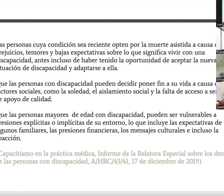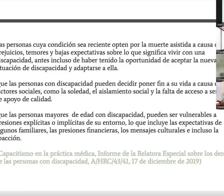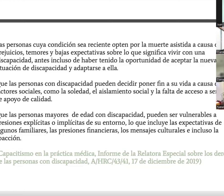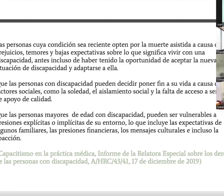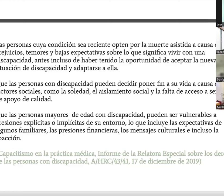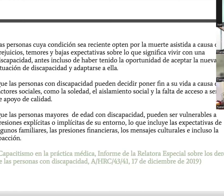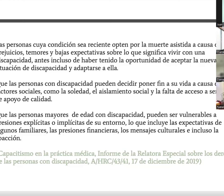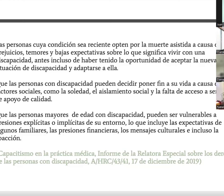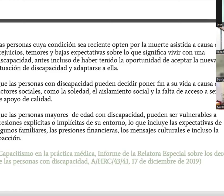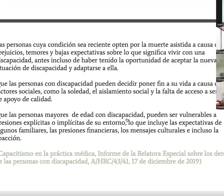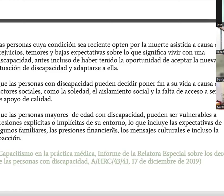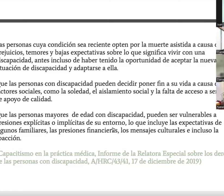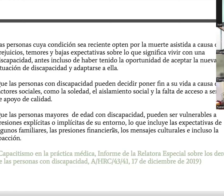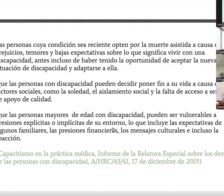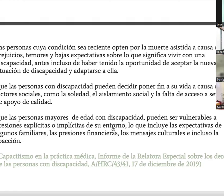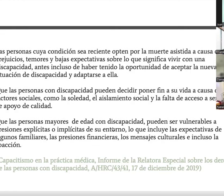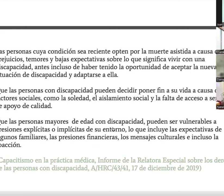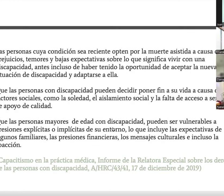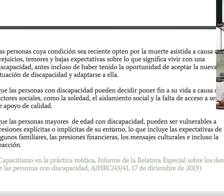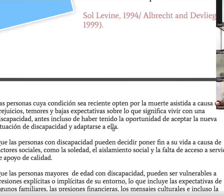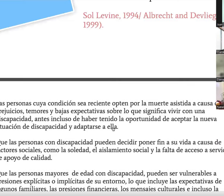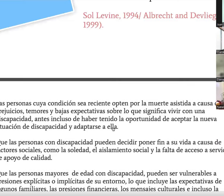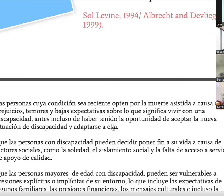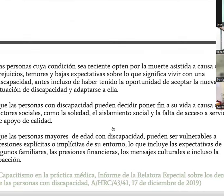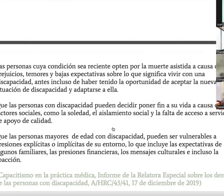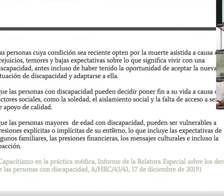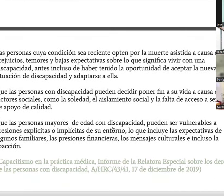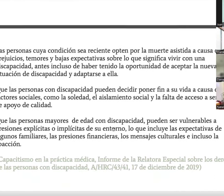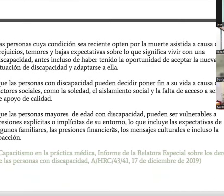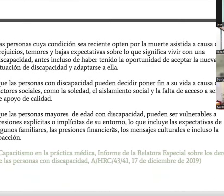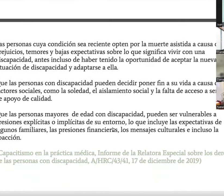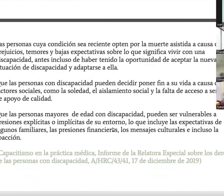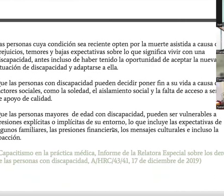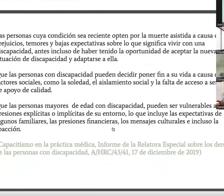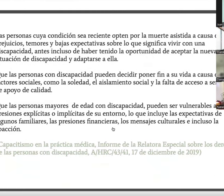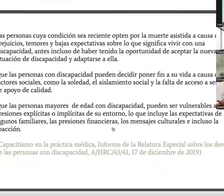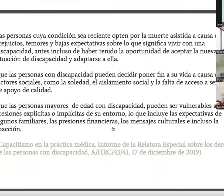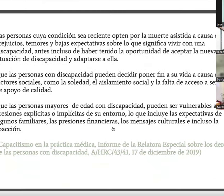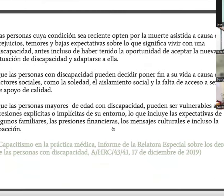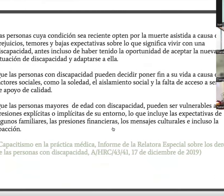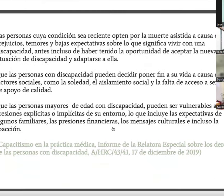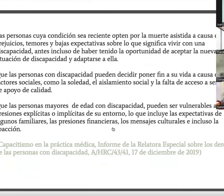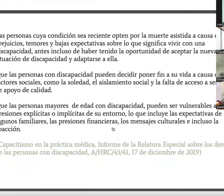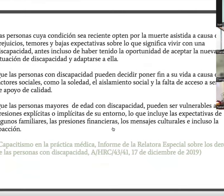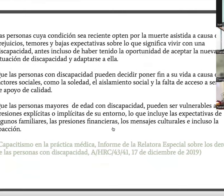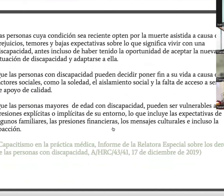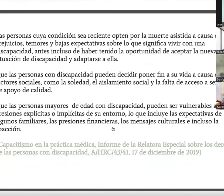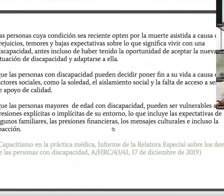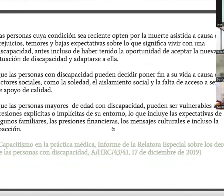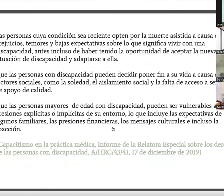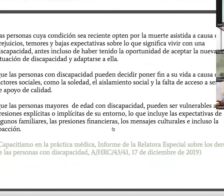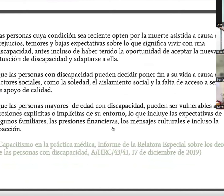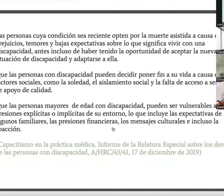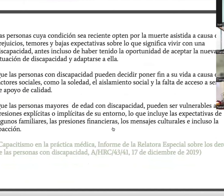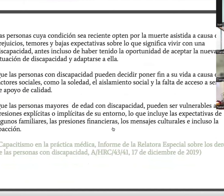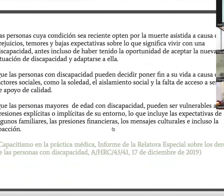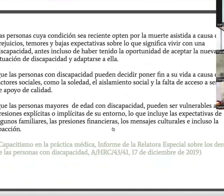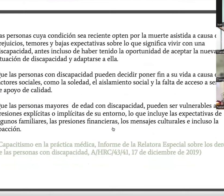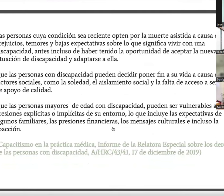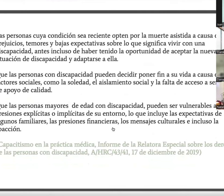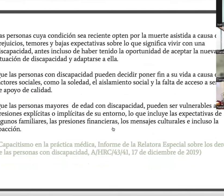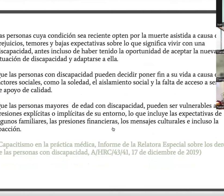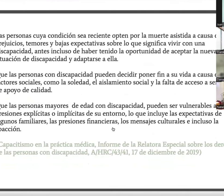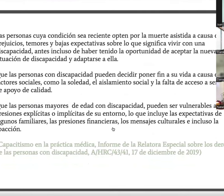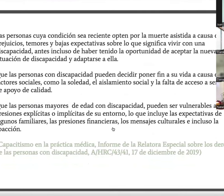saliéndonos del caso en concreto ya pues de nuevo este no de pronto en este caso no se ve tan clara esa tensión pero